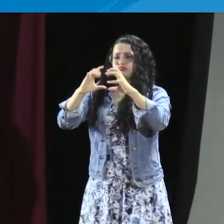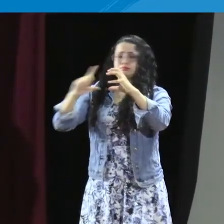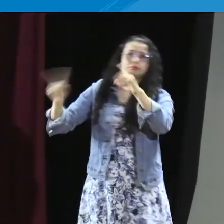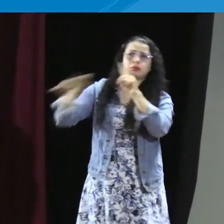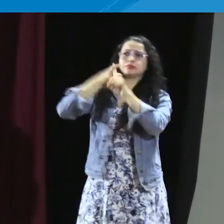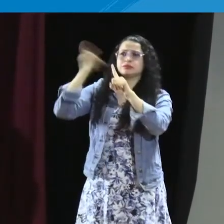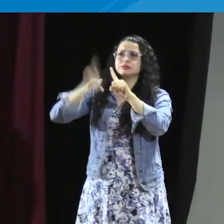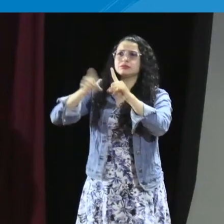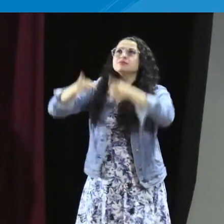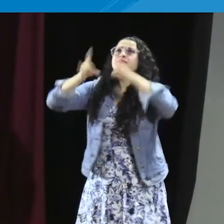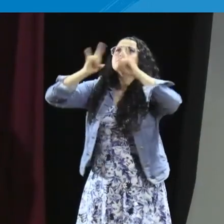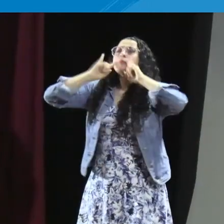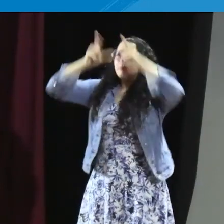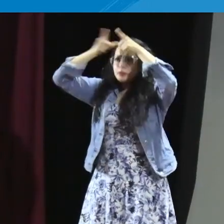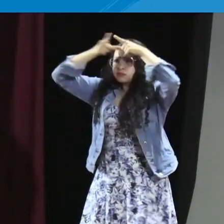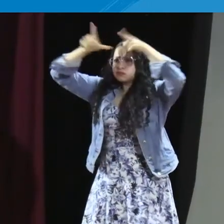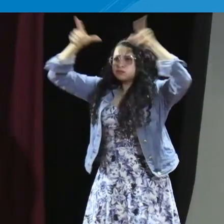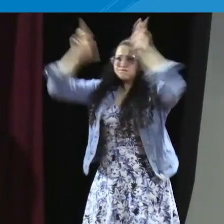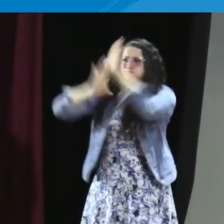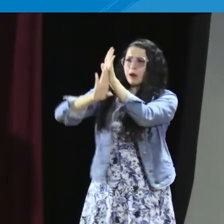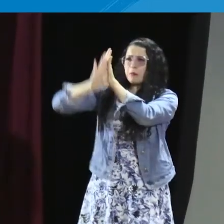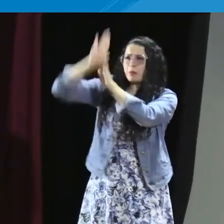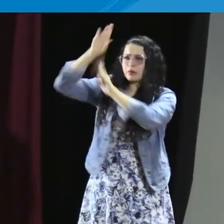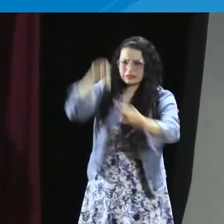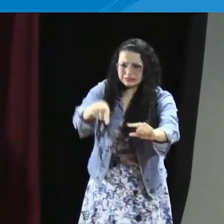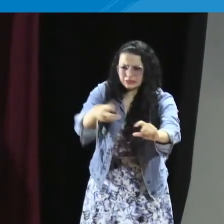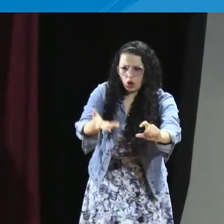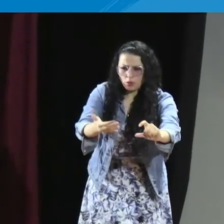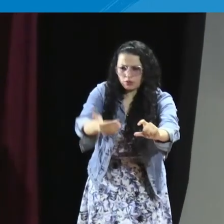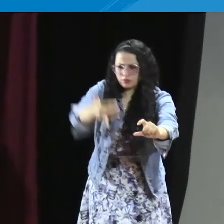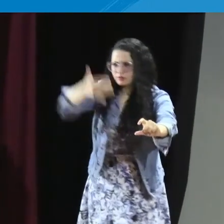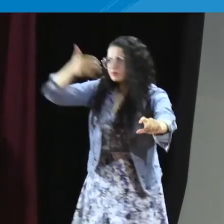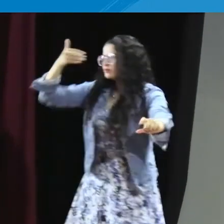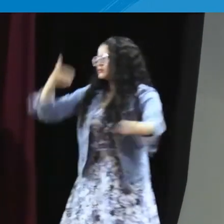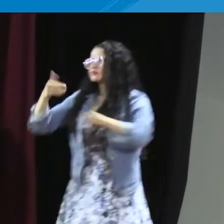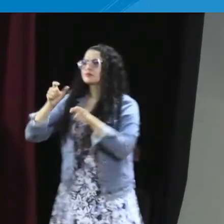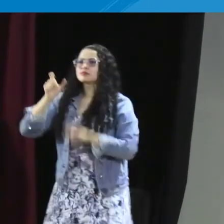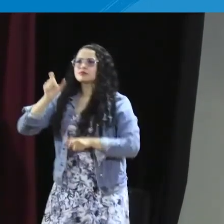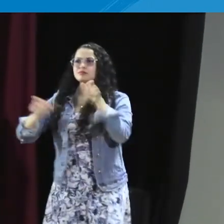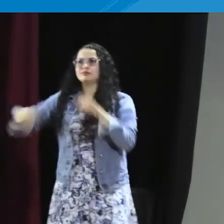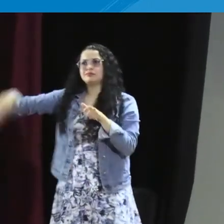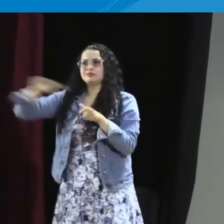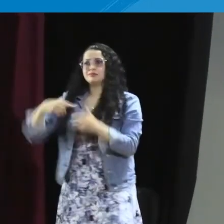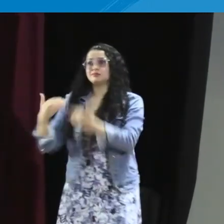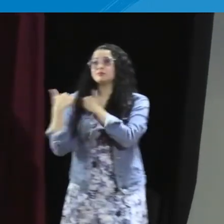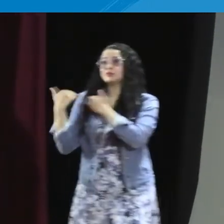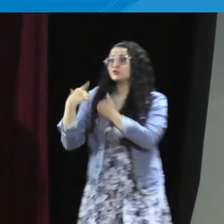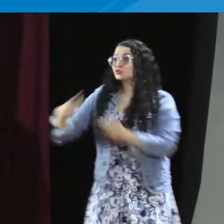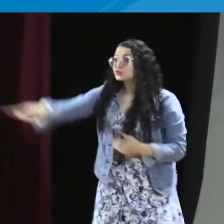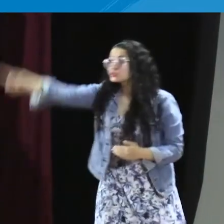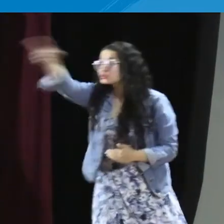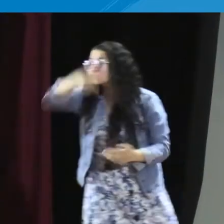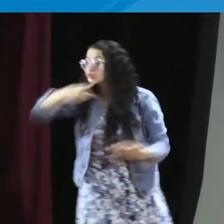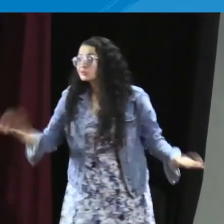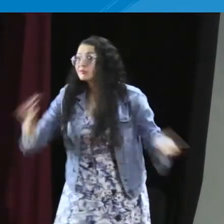construcción de identidad de los niños, cómo se hace ese desarrollo del lenguaje, esa construcción del lenguaje de nuestros niños sordos. Es nuestra